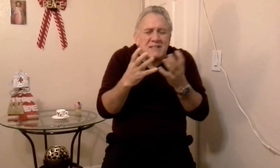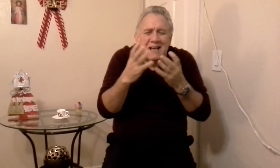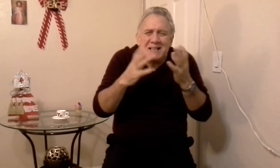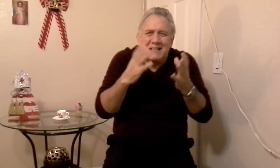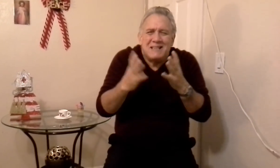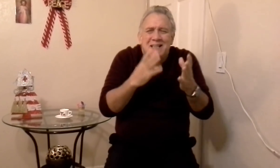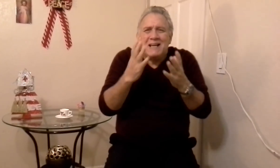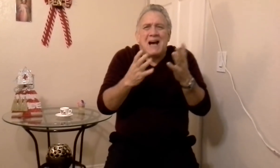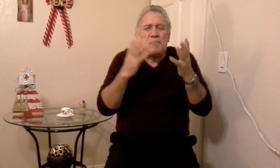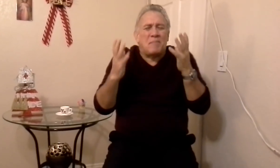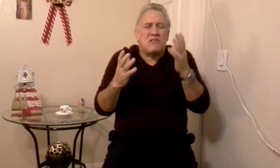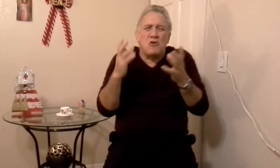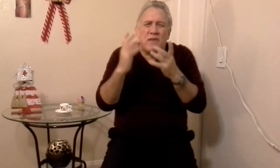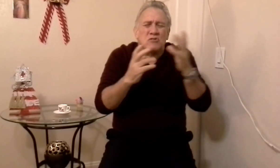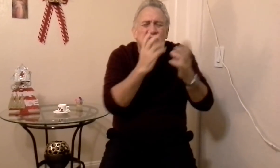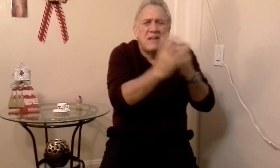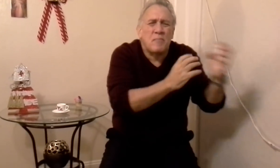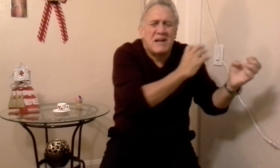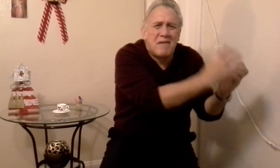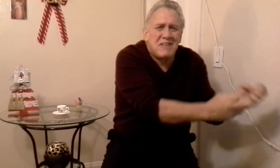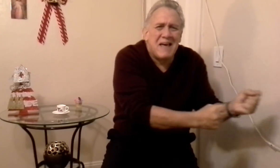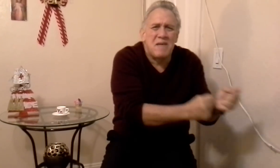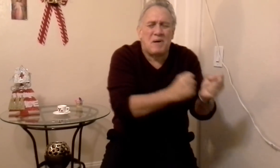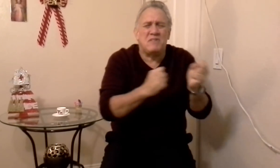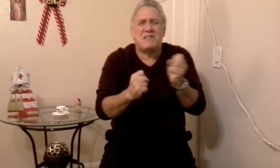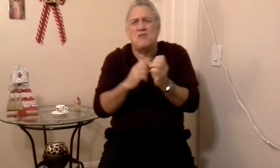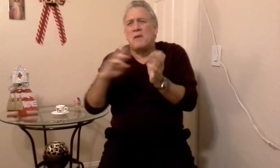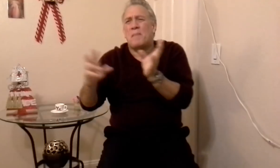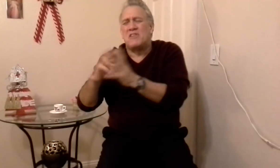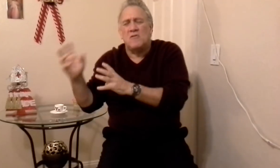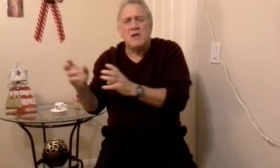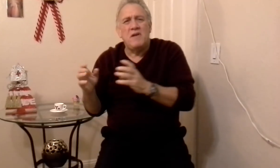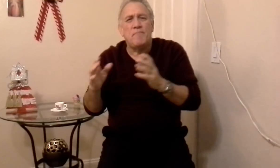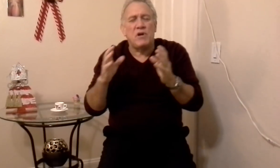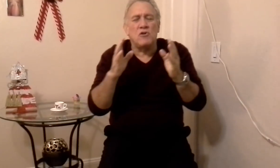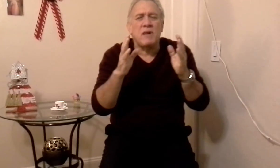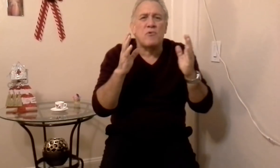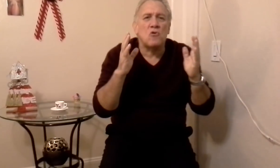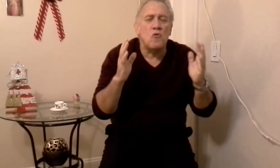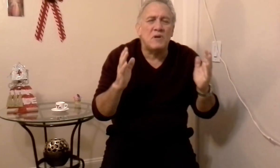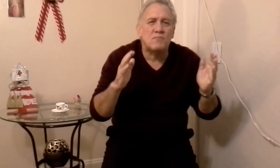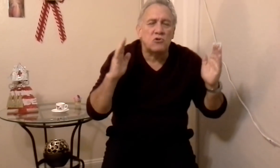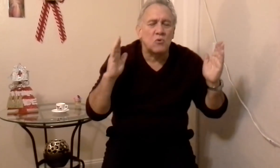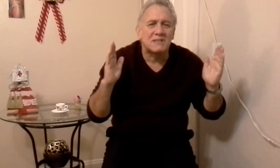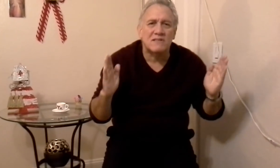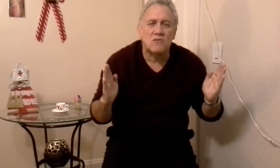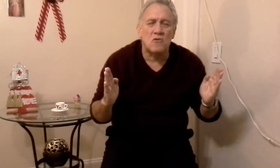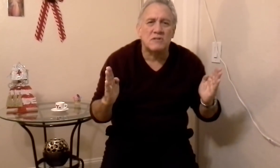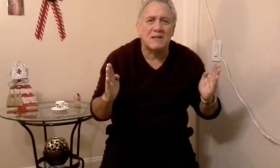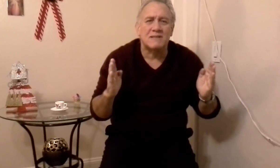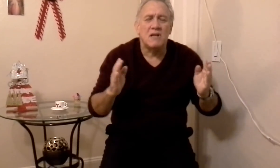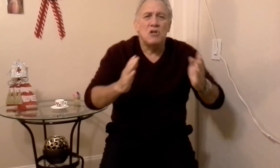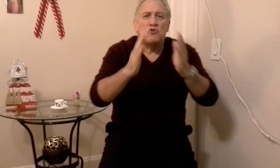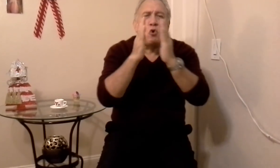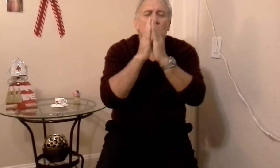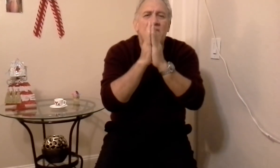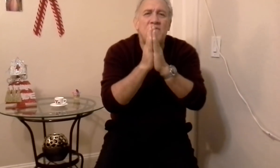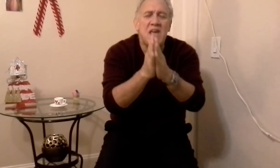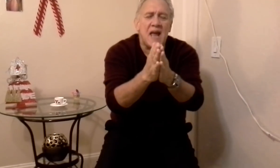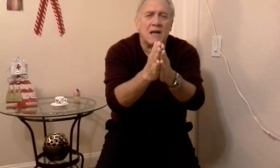están, ay papá Dios, no tengo suficiente para mis navidades, para mis hijos, ay papá Dios, pero no te preocupes por todas estas cosas, tú vive bien,